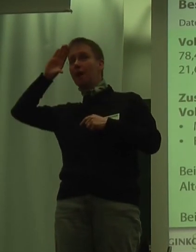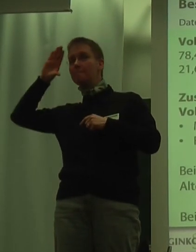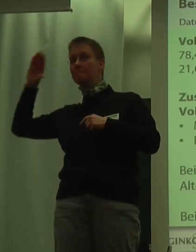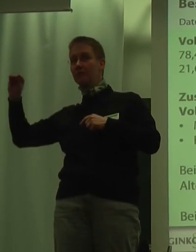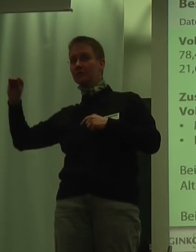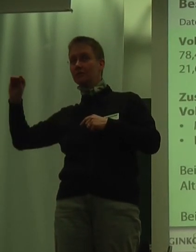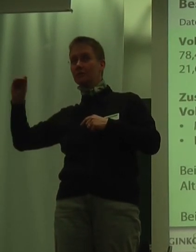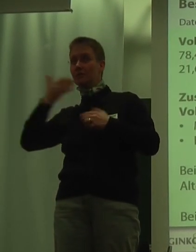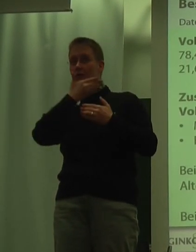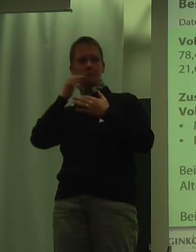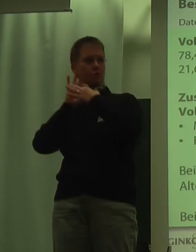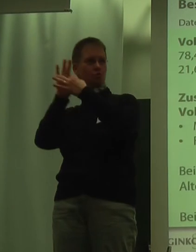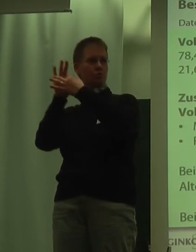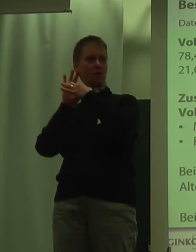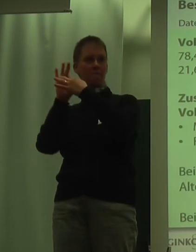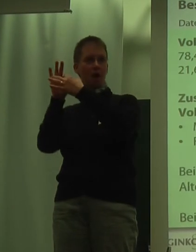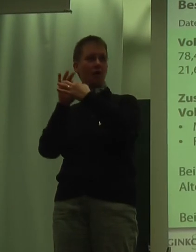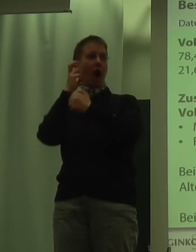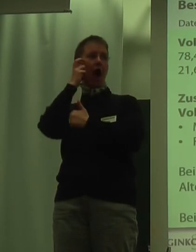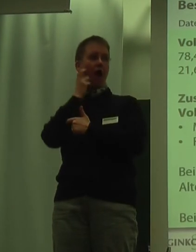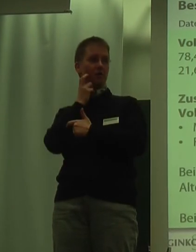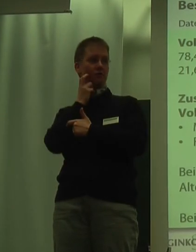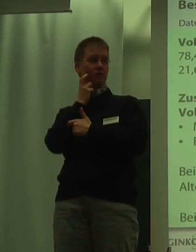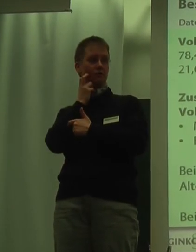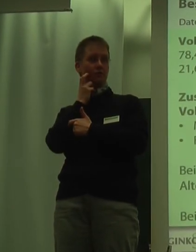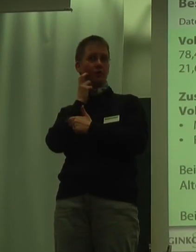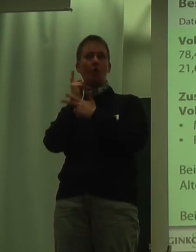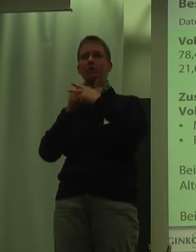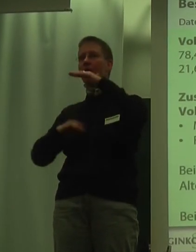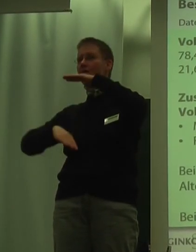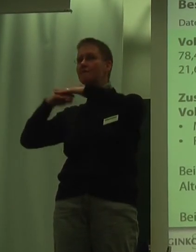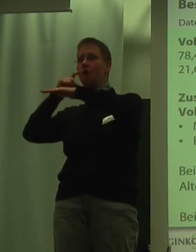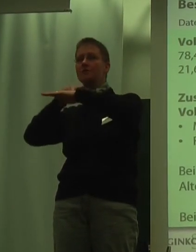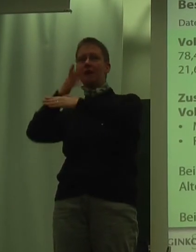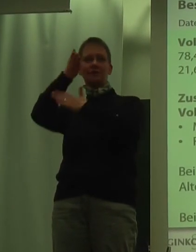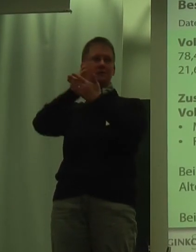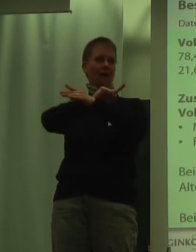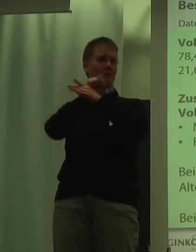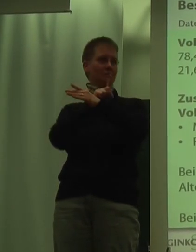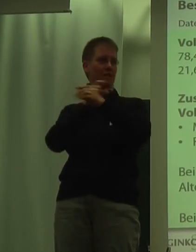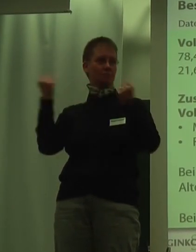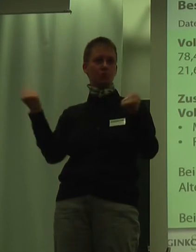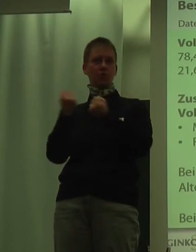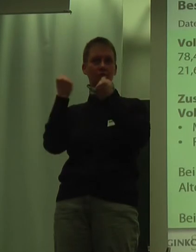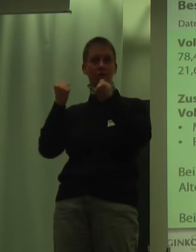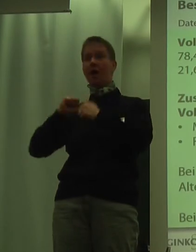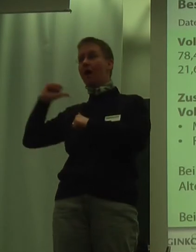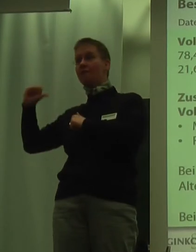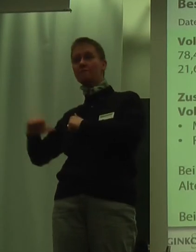kein Zusammenhang zwischen Alter und Vollzeit-Teilzeit-Geschäftigung. Bei Frauen zeigt sich